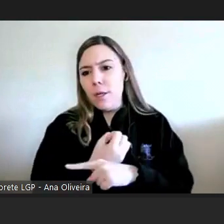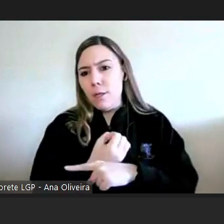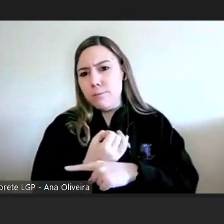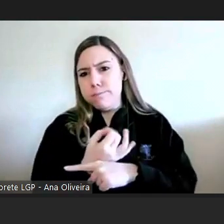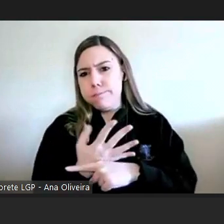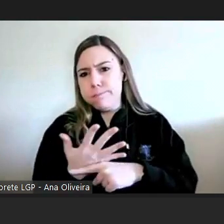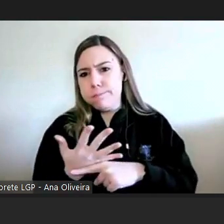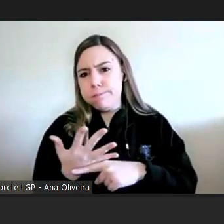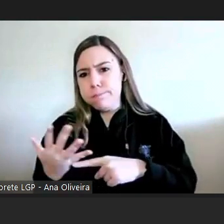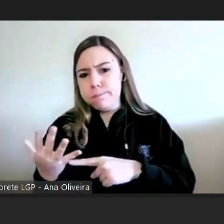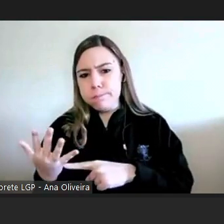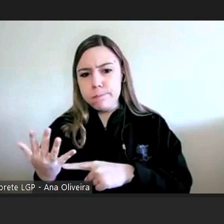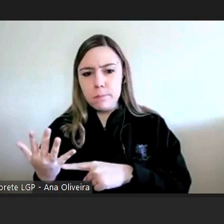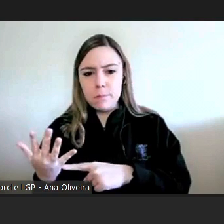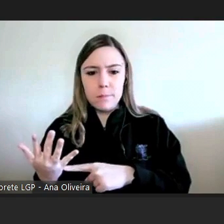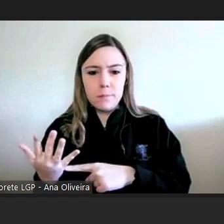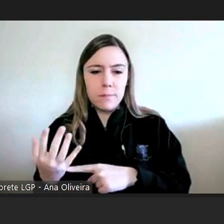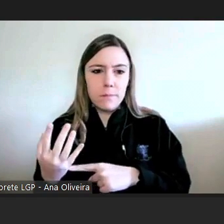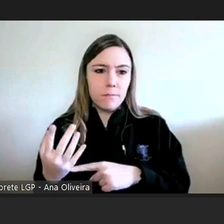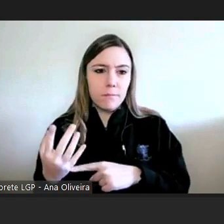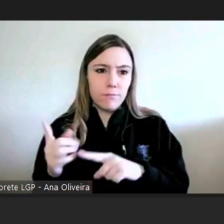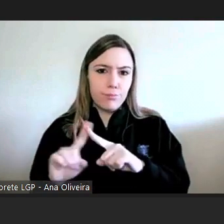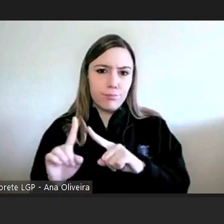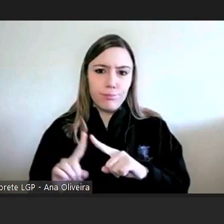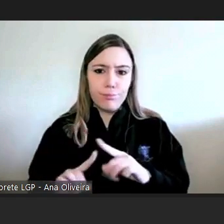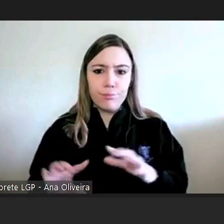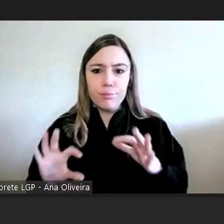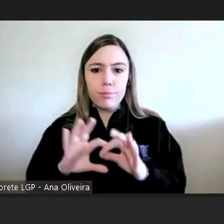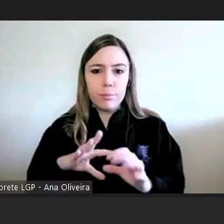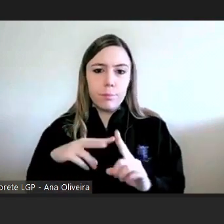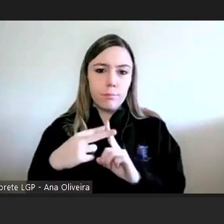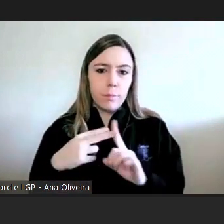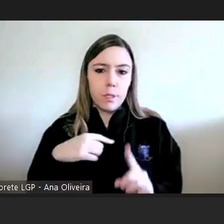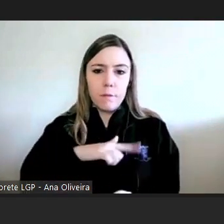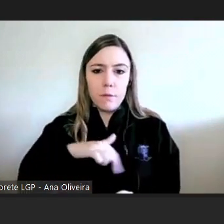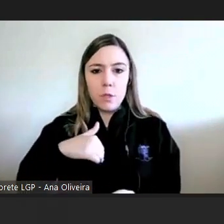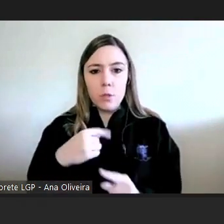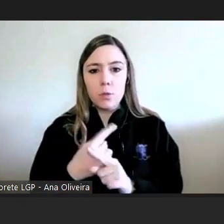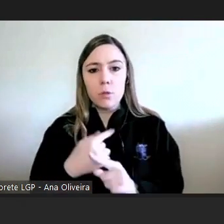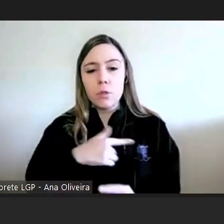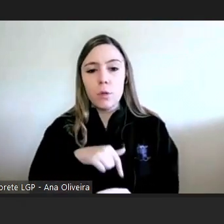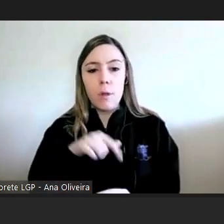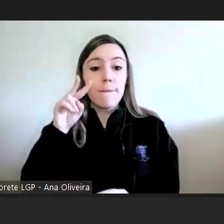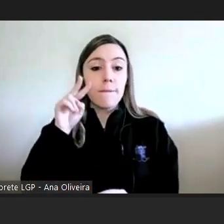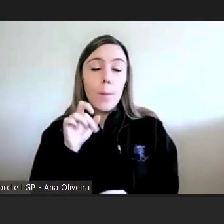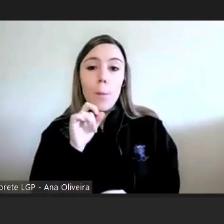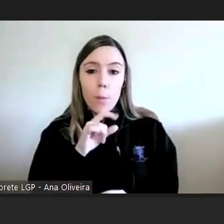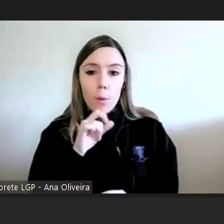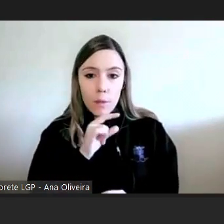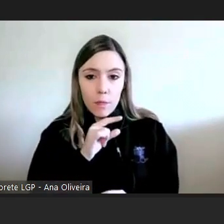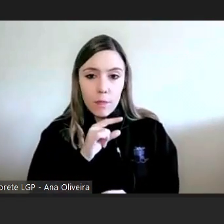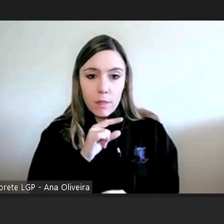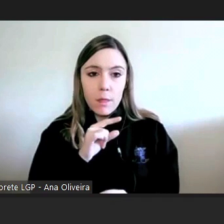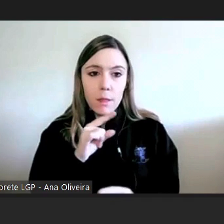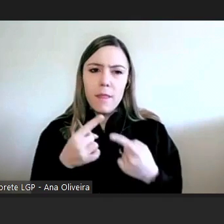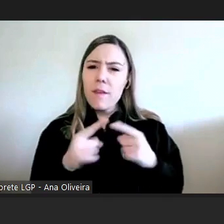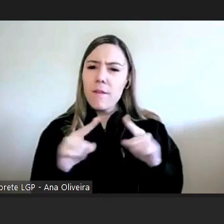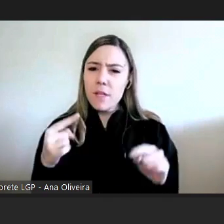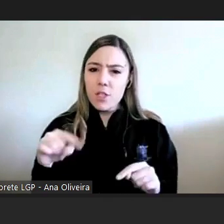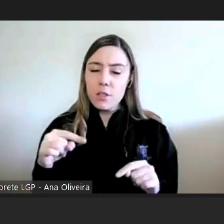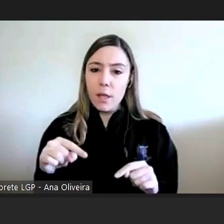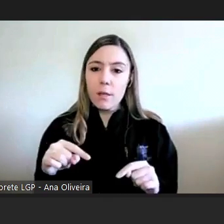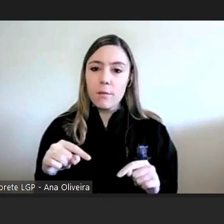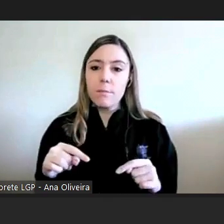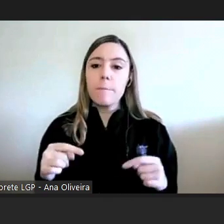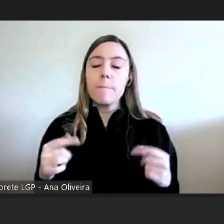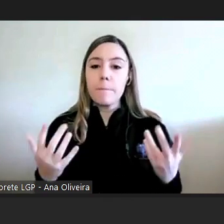e da nossa visão daquilo que aqui conseguimos ver há grandes assimetrias ou